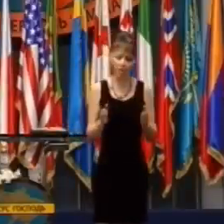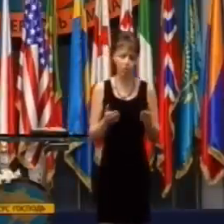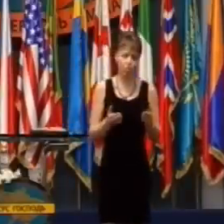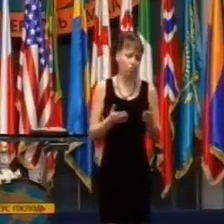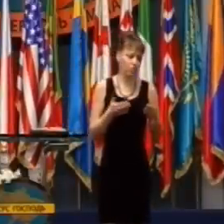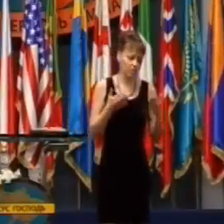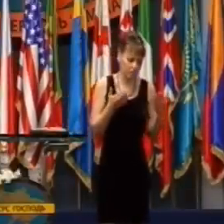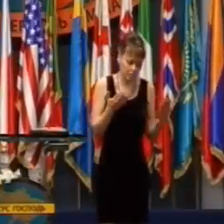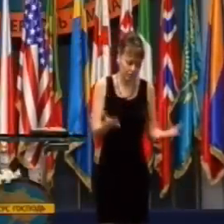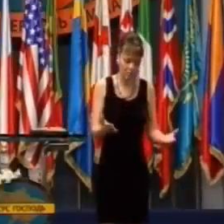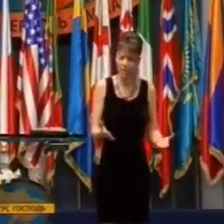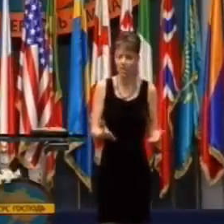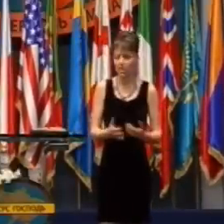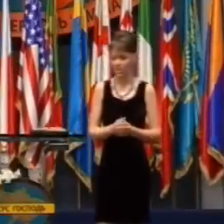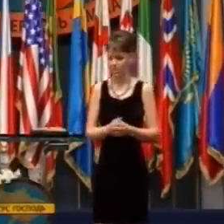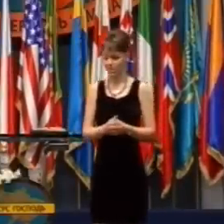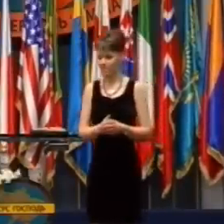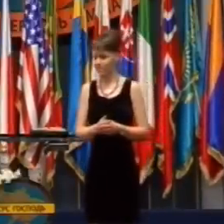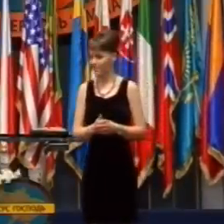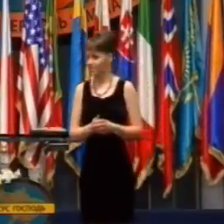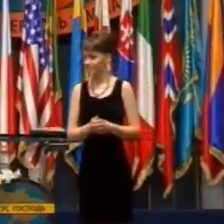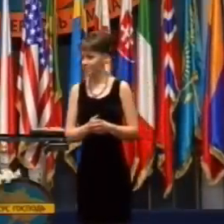vedela, že nemôže chodiť.